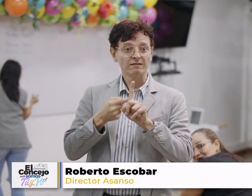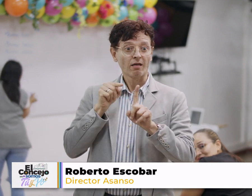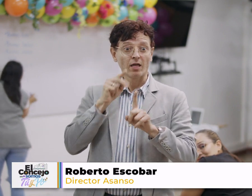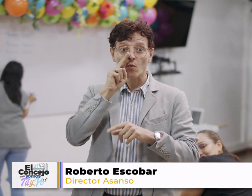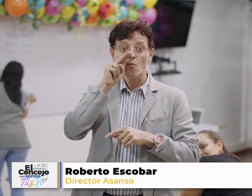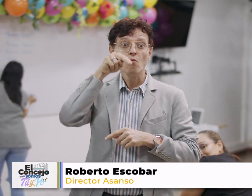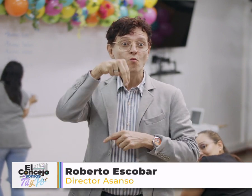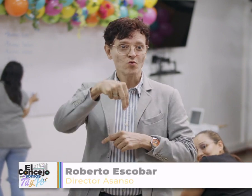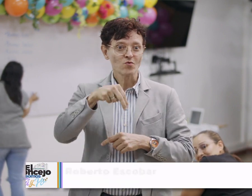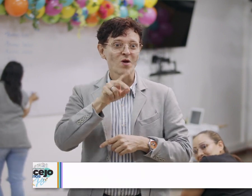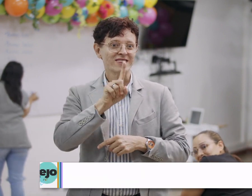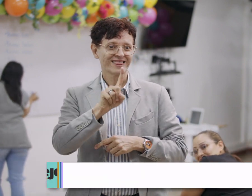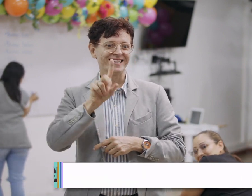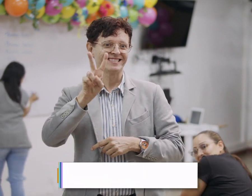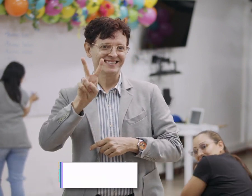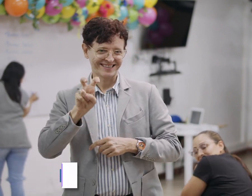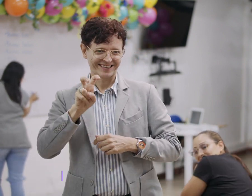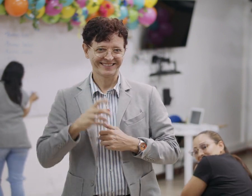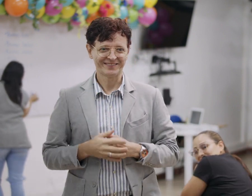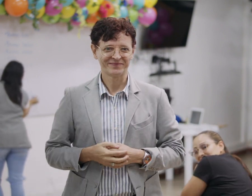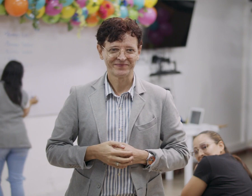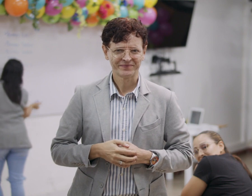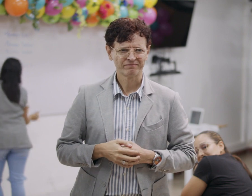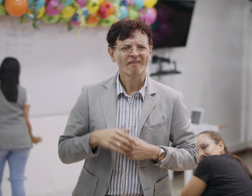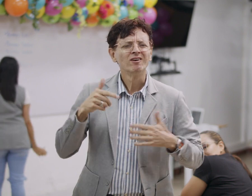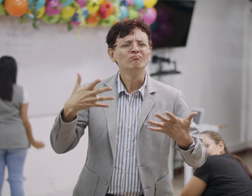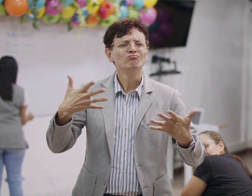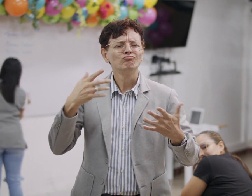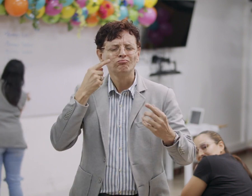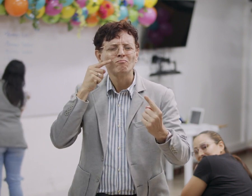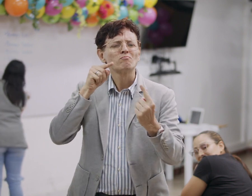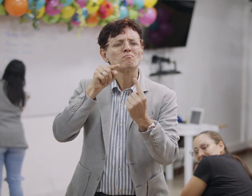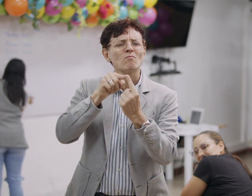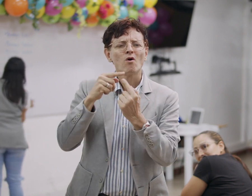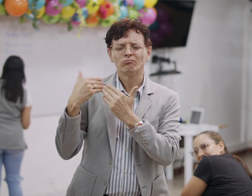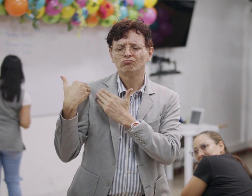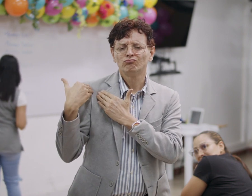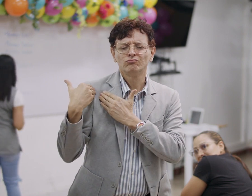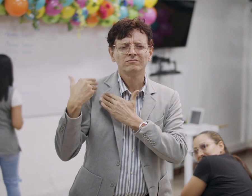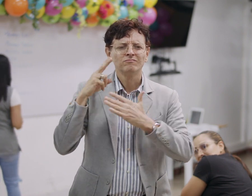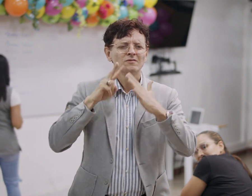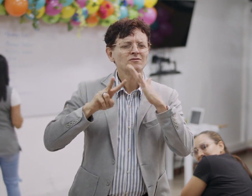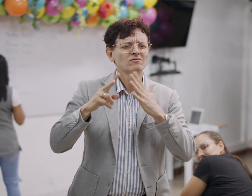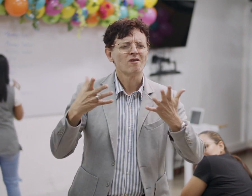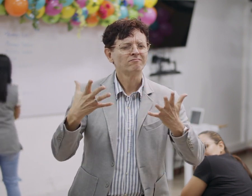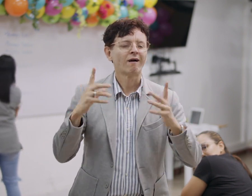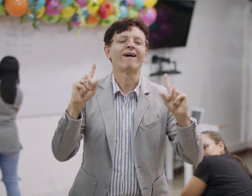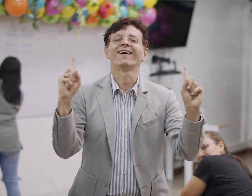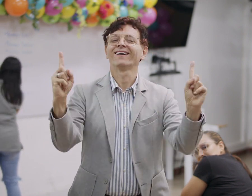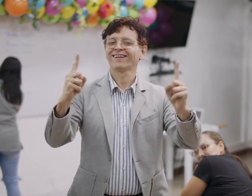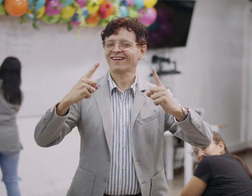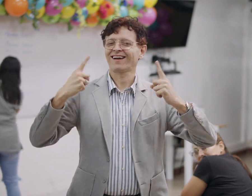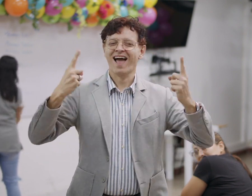en junio, el 16 exactamente. El objetivo, la misión de ASANSO